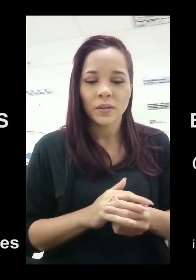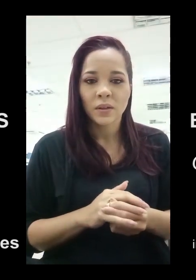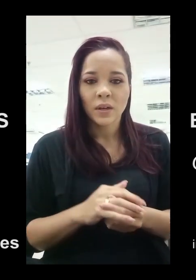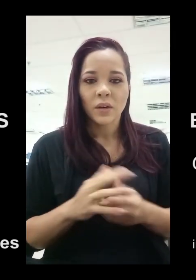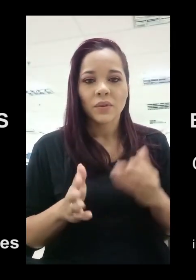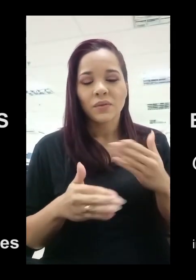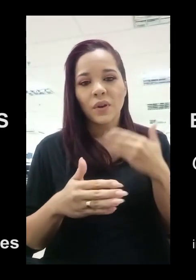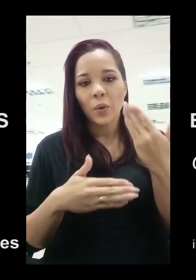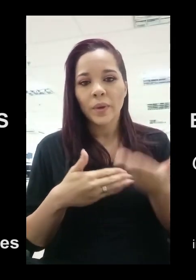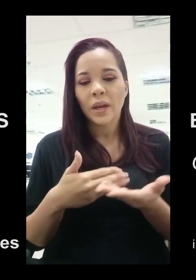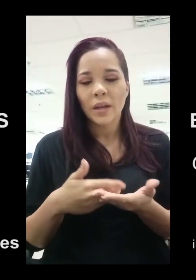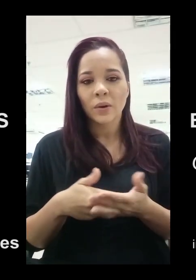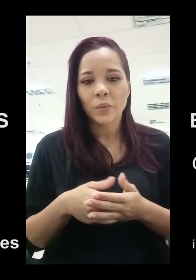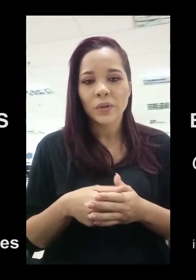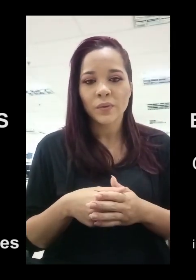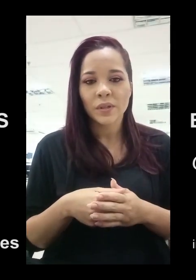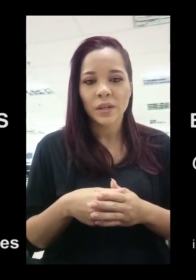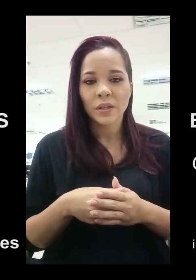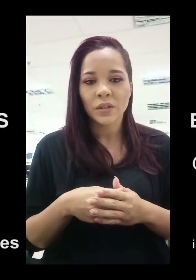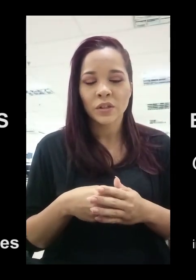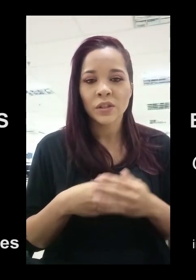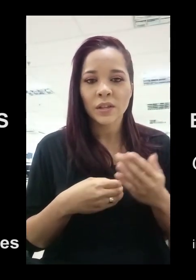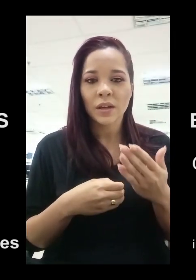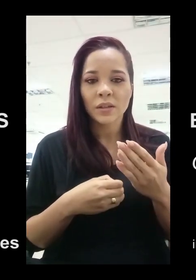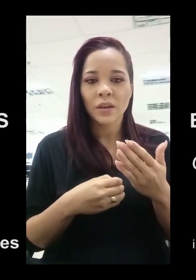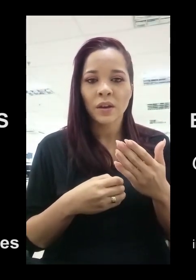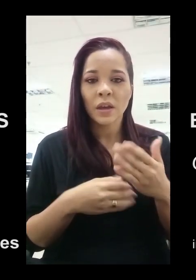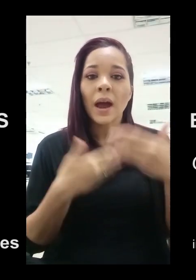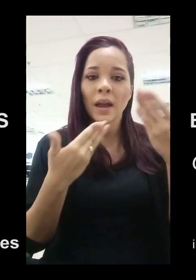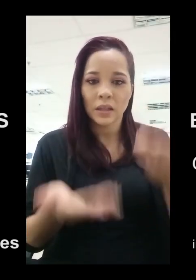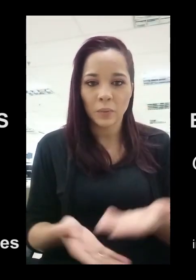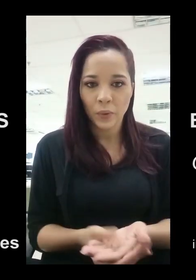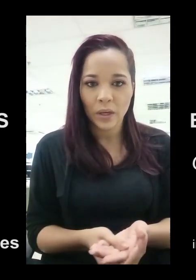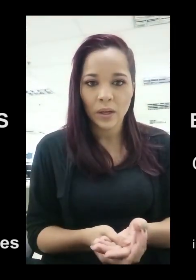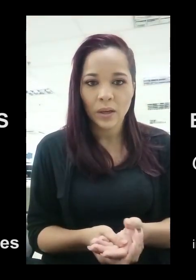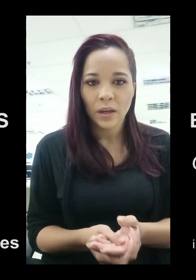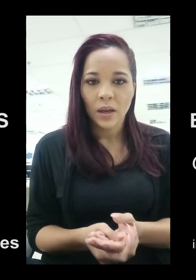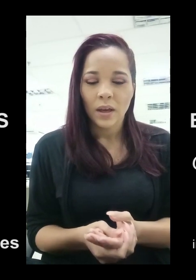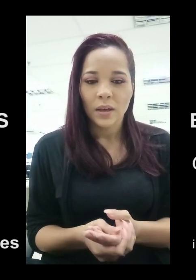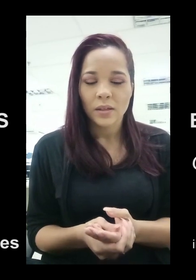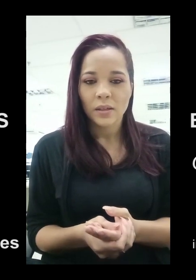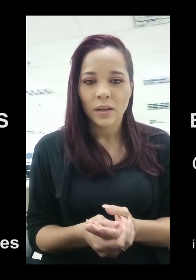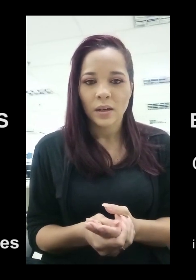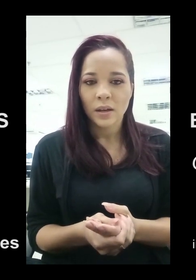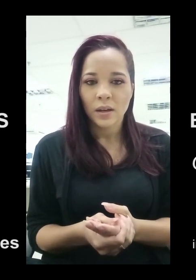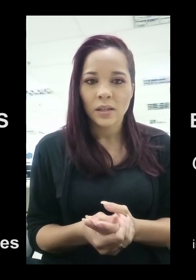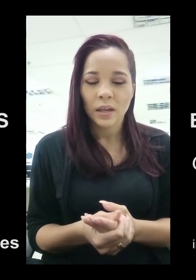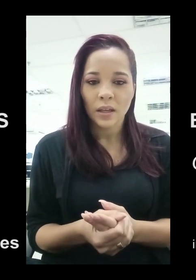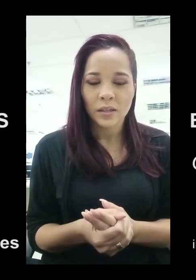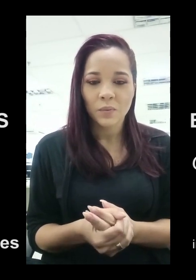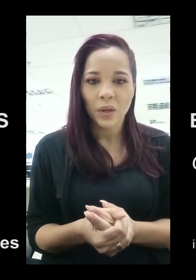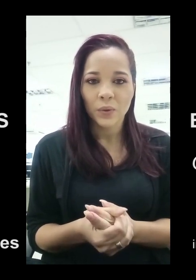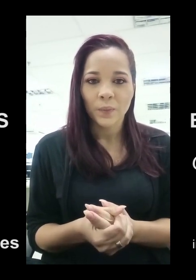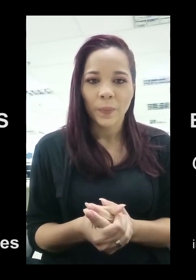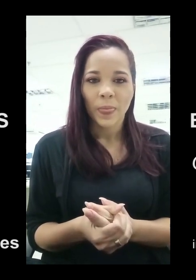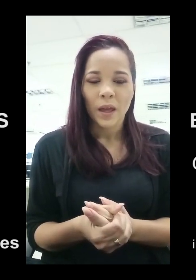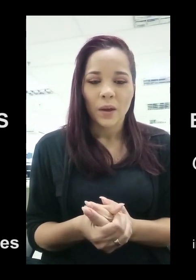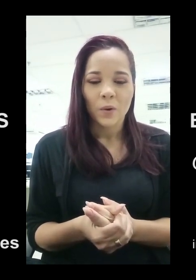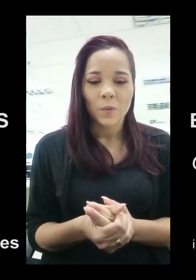e você falar obrigado é como se você dissesse que irá retribuir esse agradecimento. É como